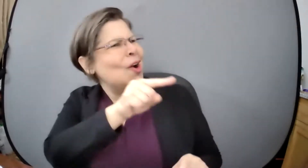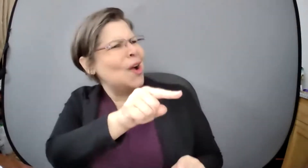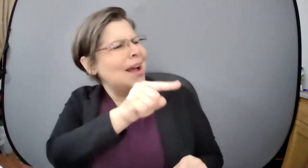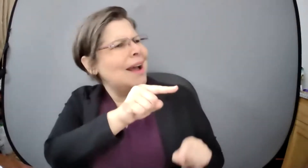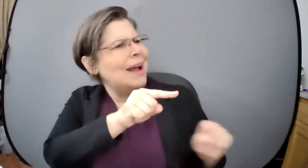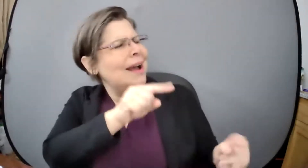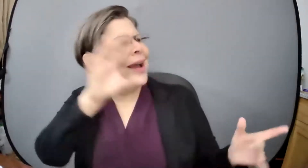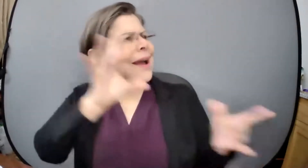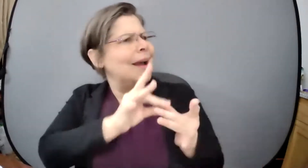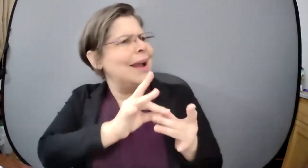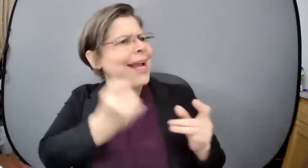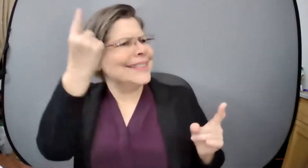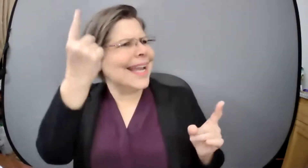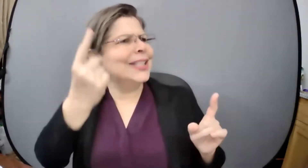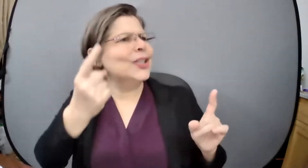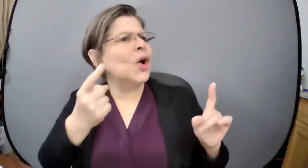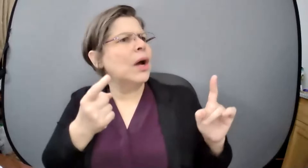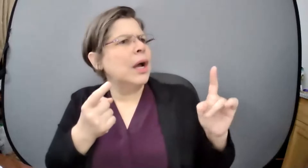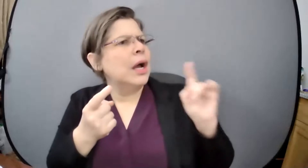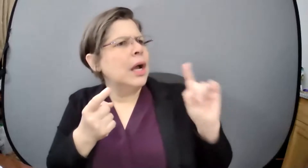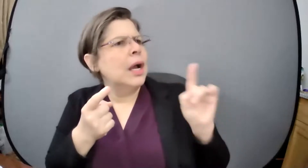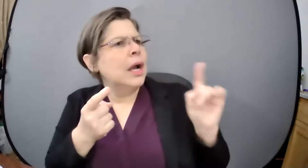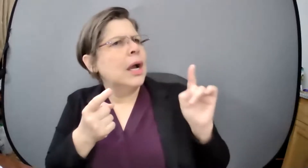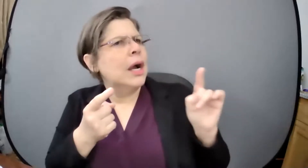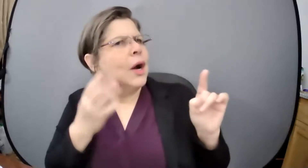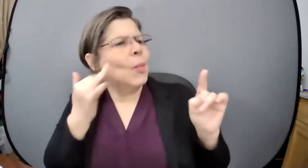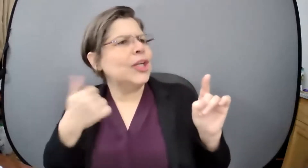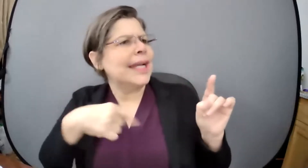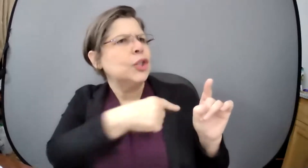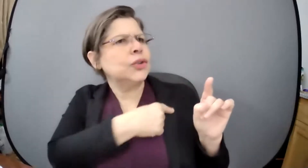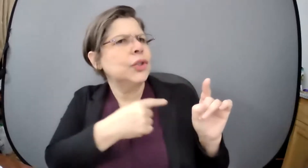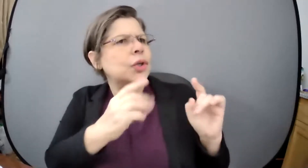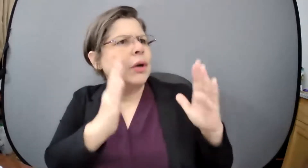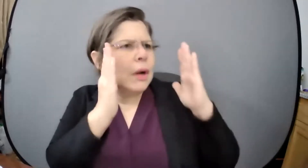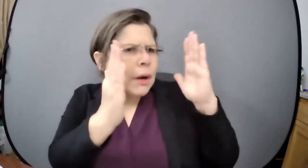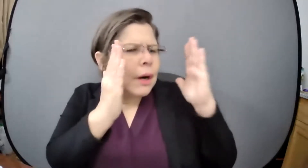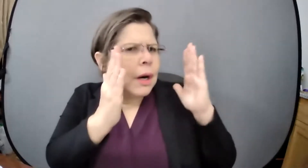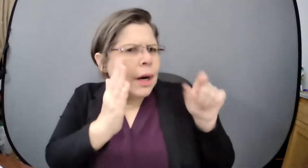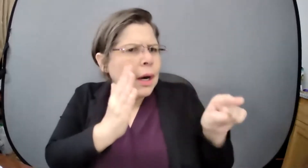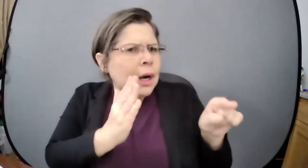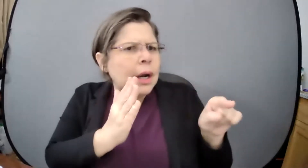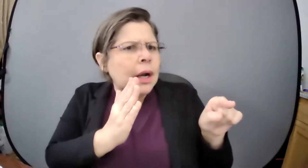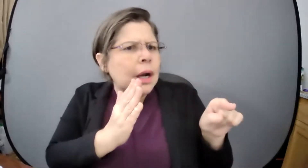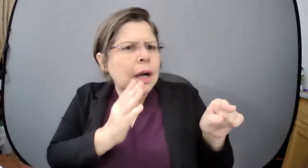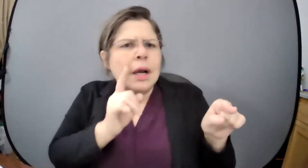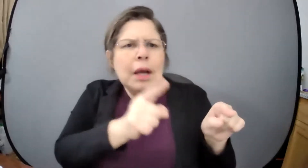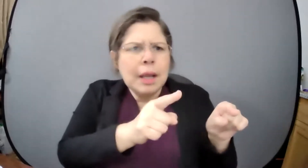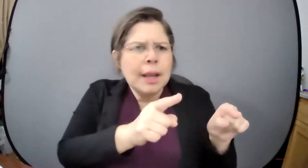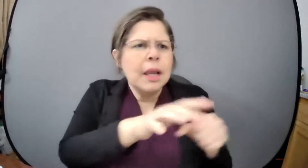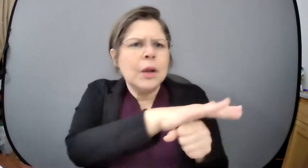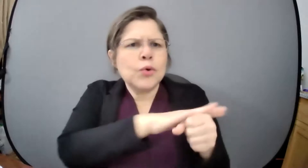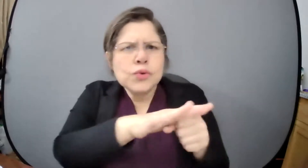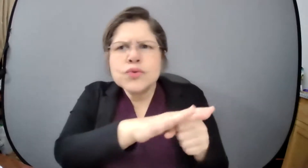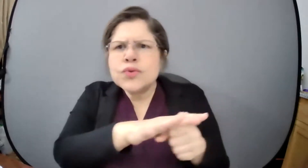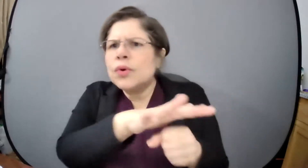idea de que nos hemos preocupado por hablar a distintas poblaciones pero no necesariamente a la familia como